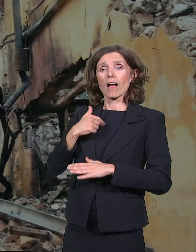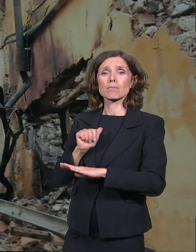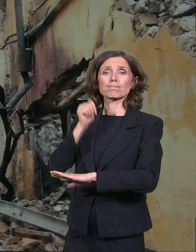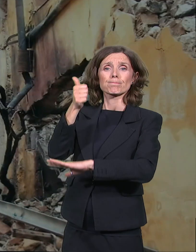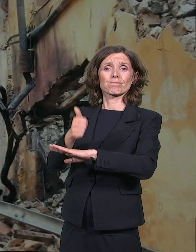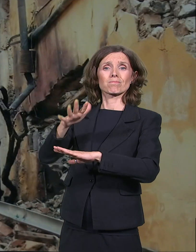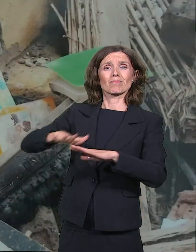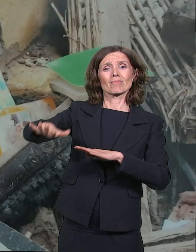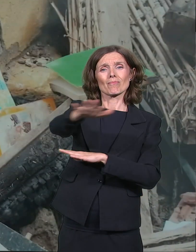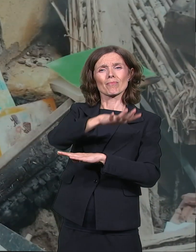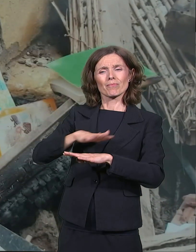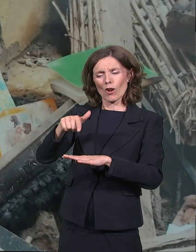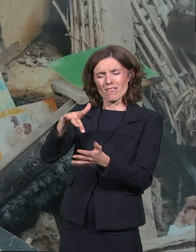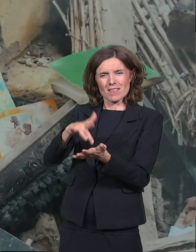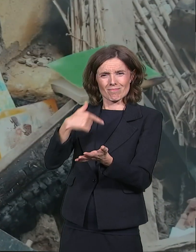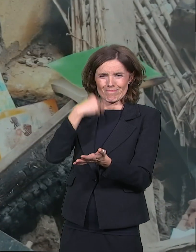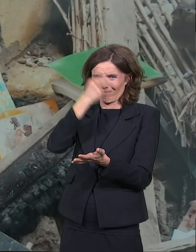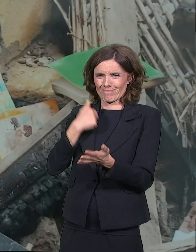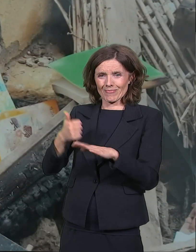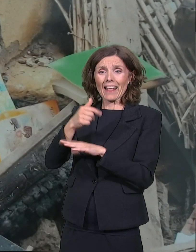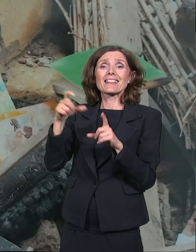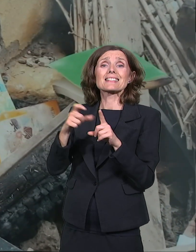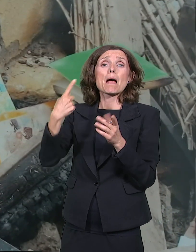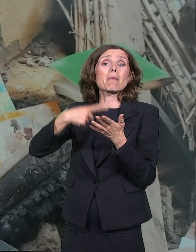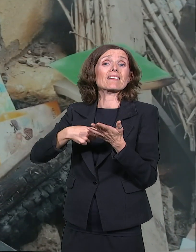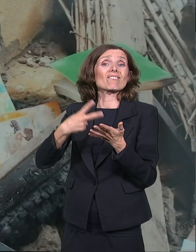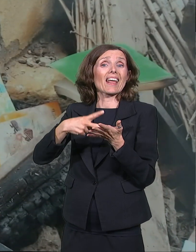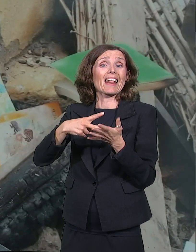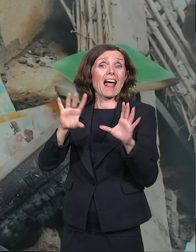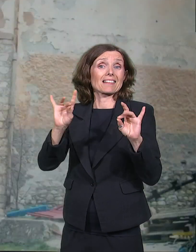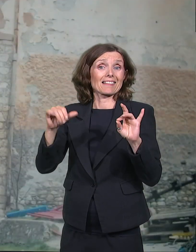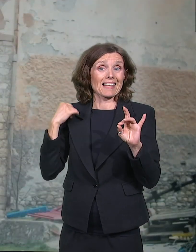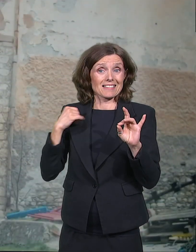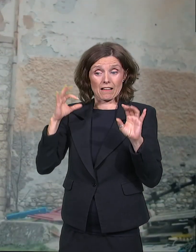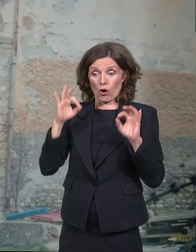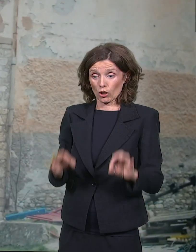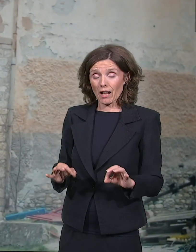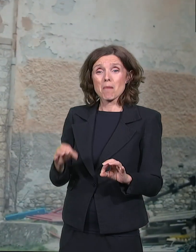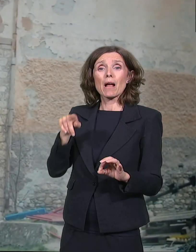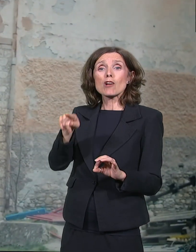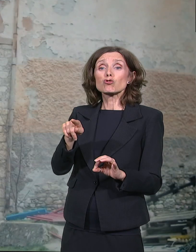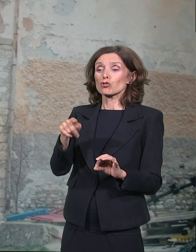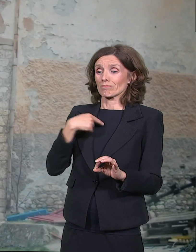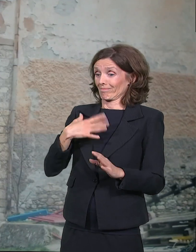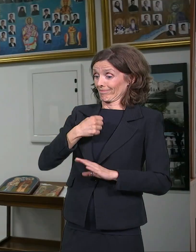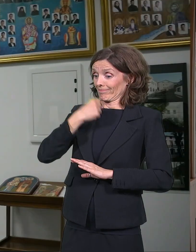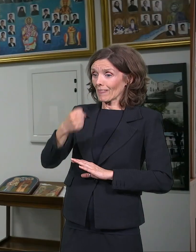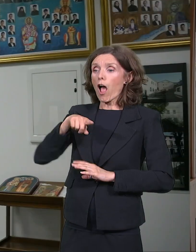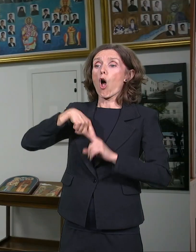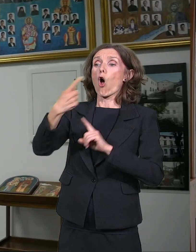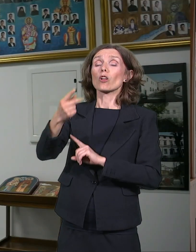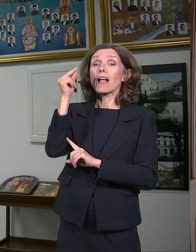godine u decembru mesecu, prvo redalno zasedanje Svetog arhijerejskog sabora u maju.